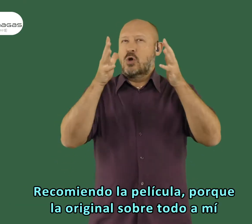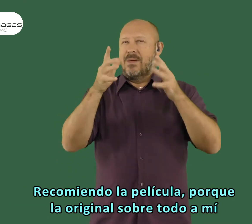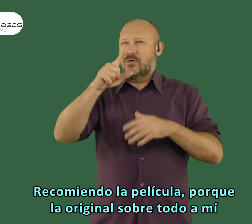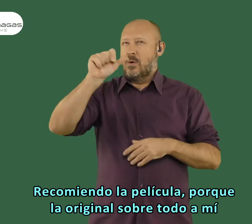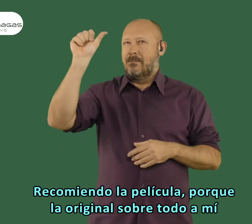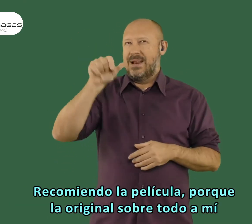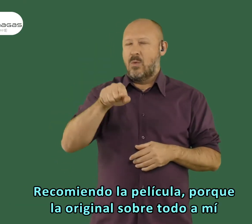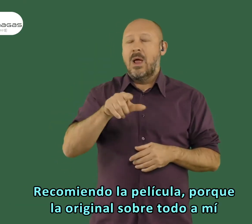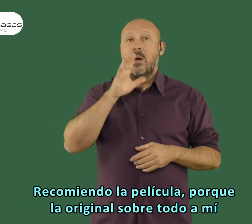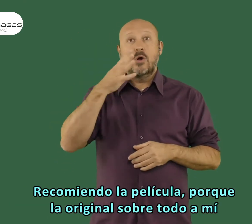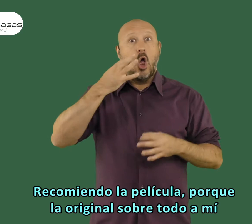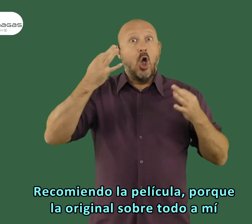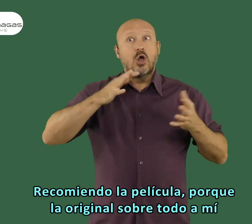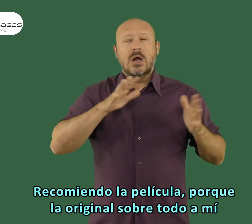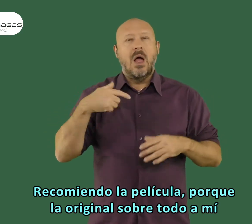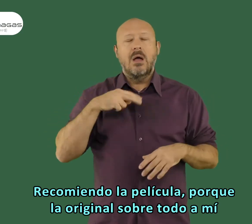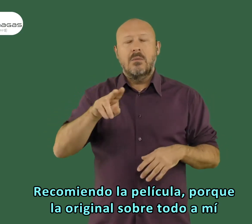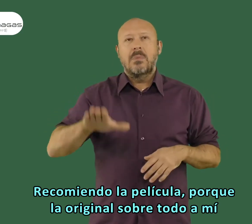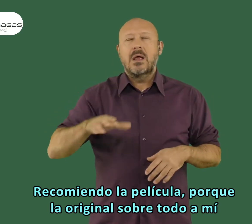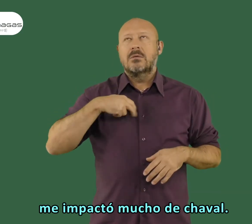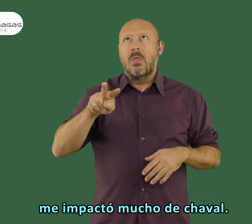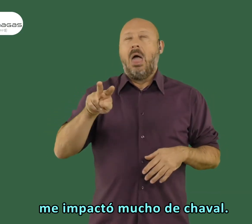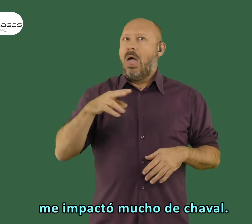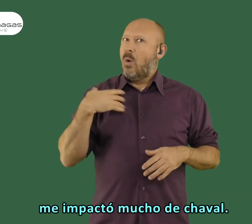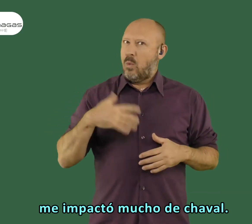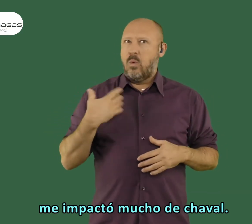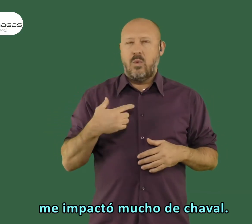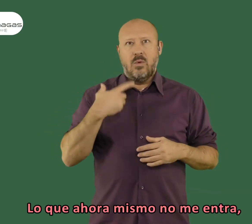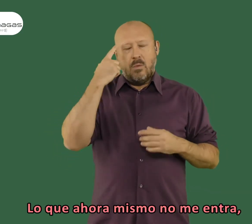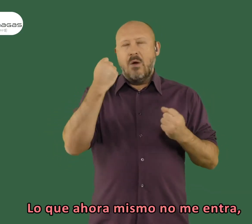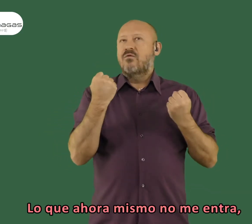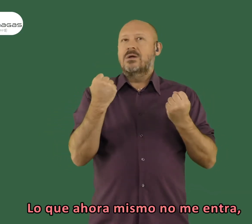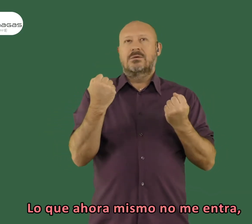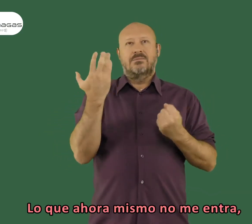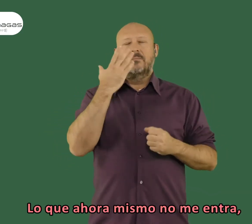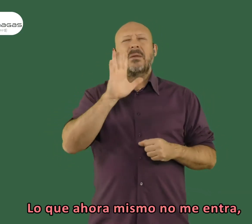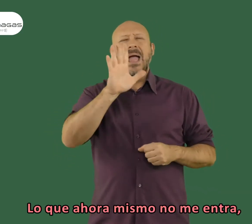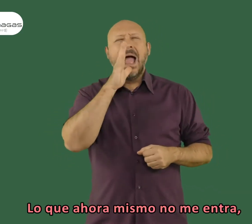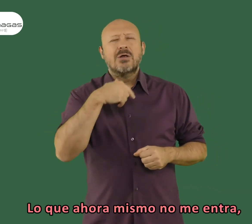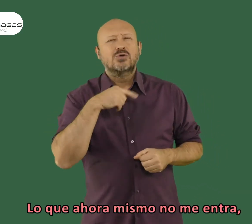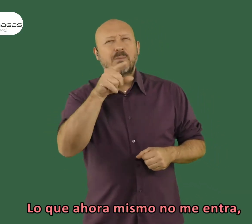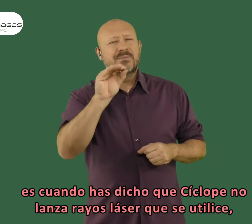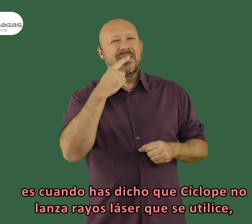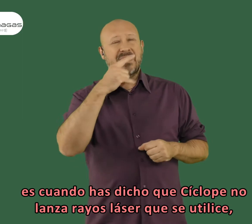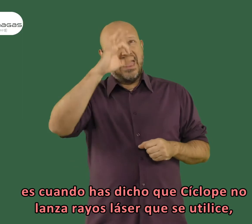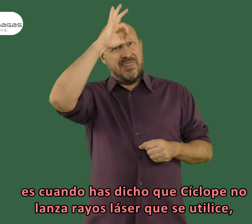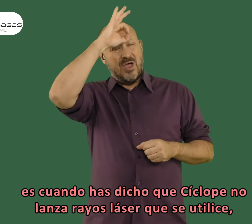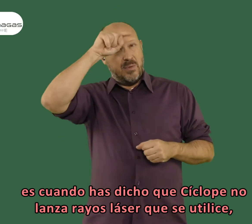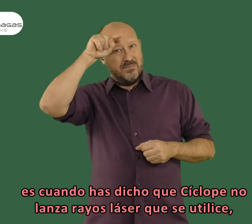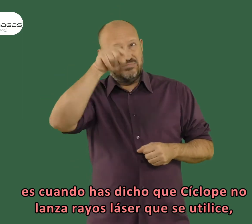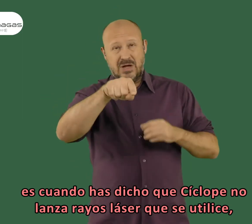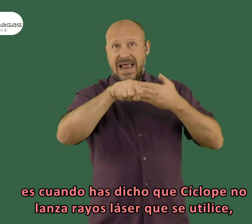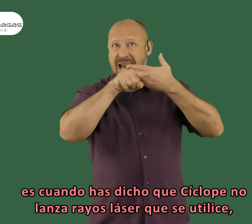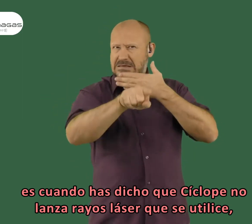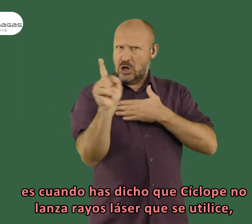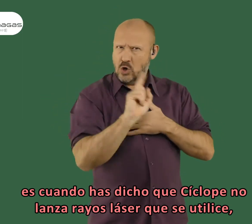acuerdo de eso. Recomiendo la película porque la original, sobre todo, a mí me impactó mucho de chaval. Lo que ahora mismo no me entra es, cuando has dicho